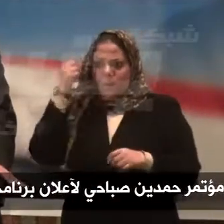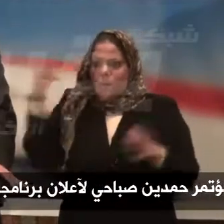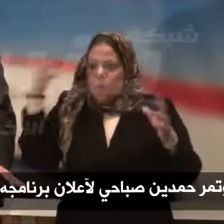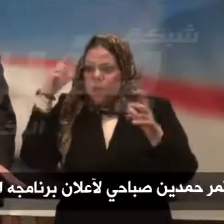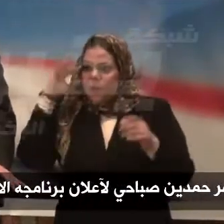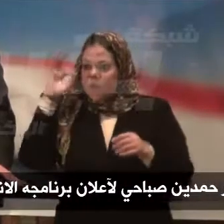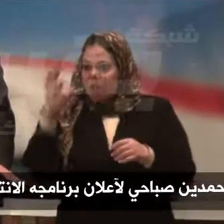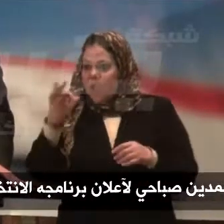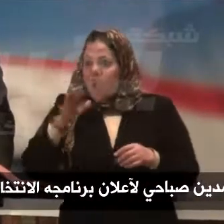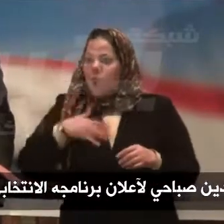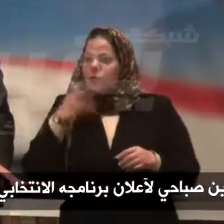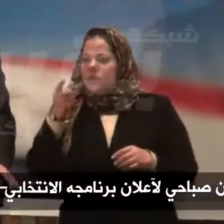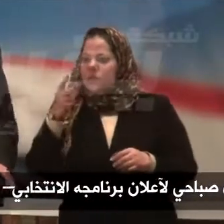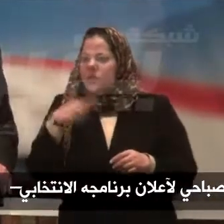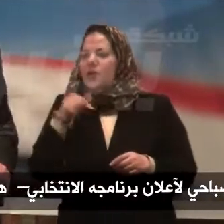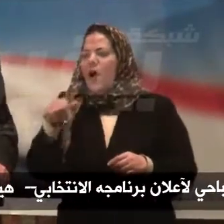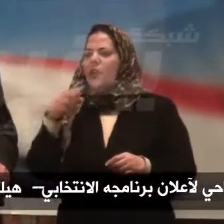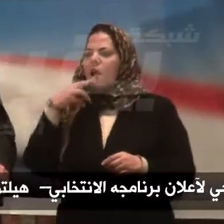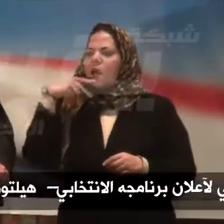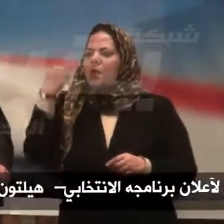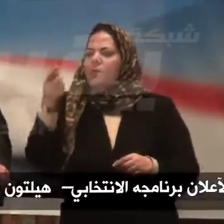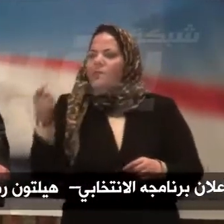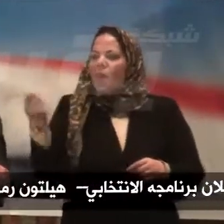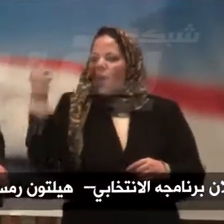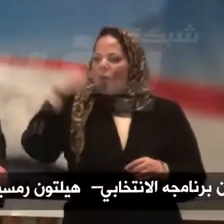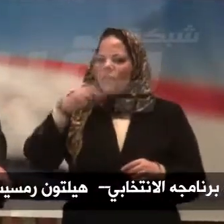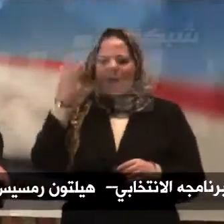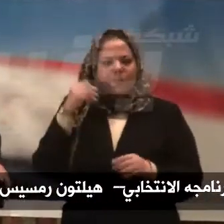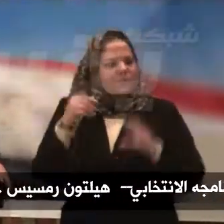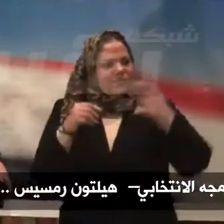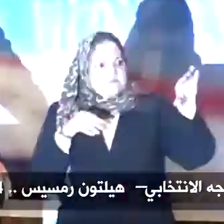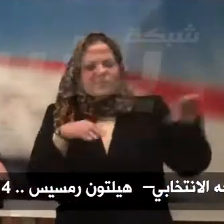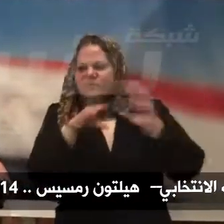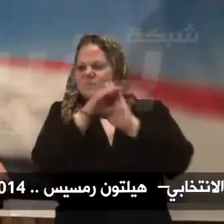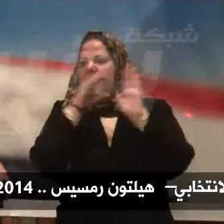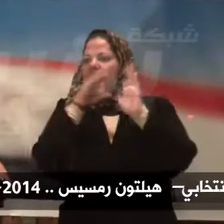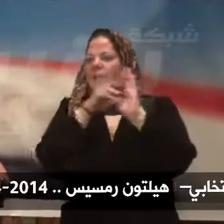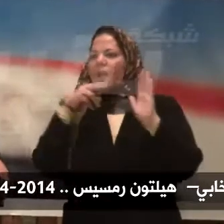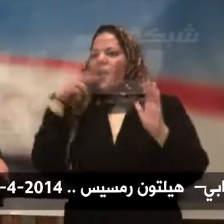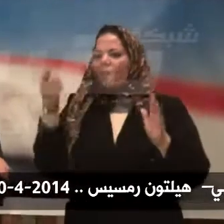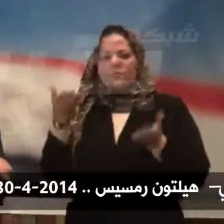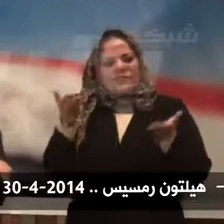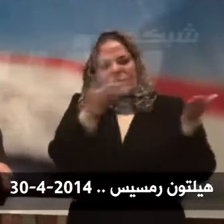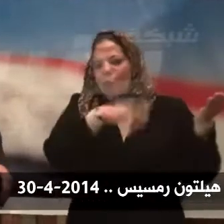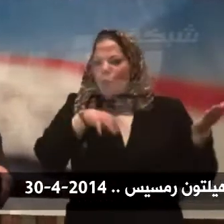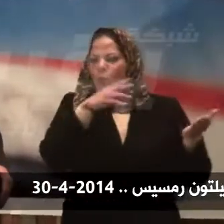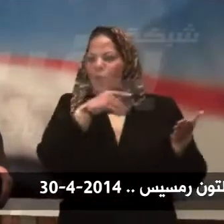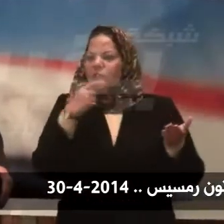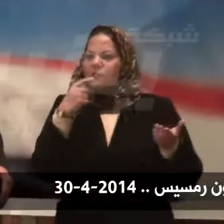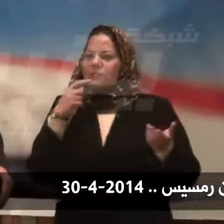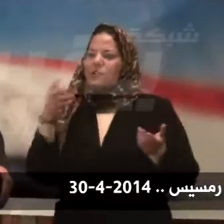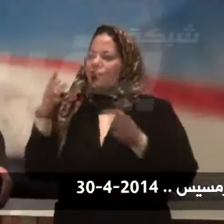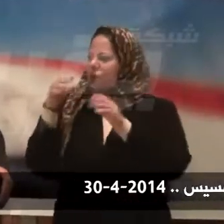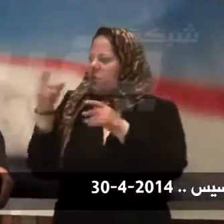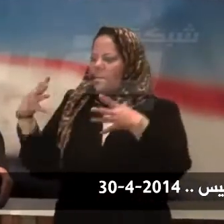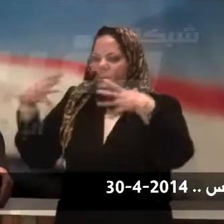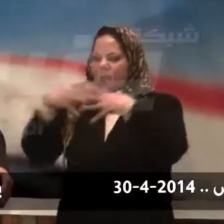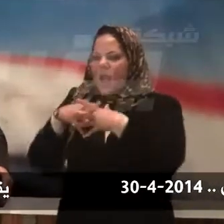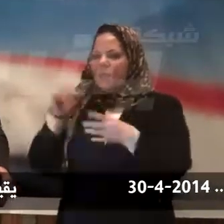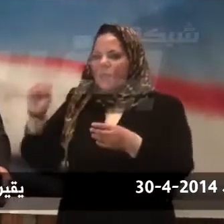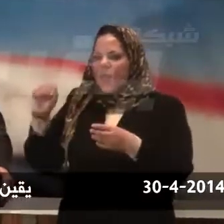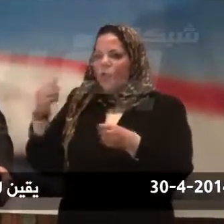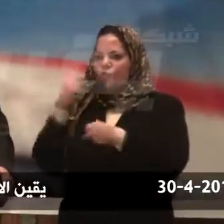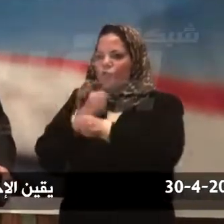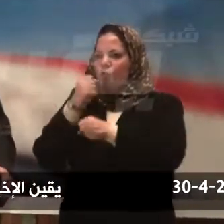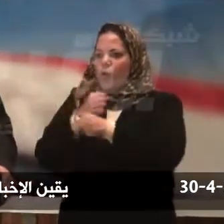وهنا عاوز اركز بالاضافة ان يذكروا السادة اعضاء لجنة البرنامج